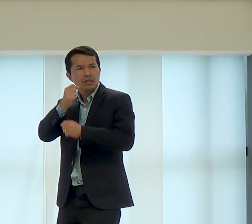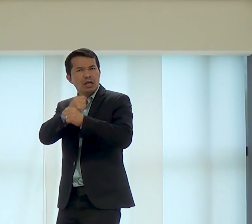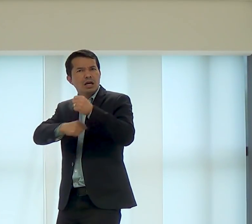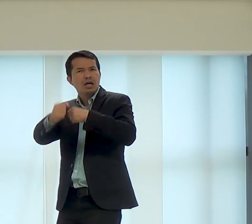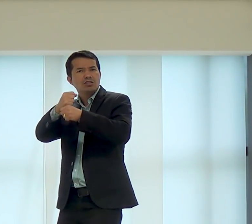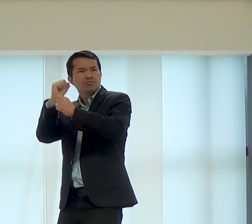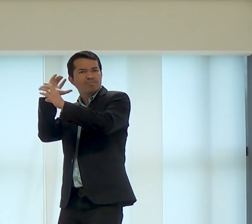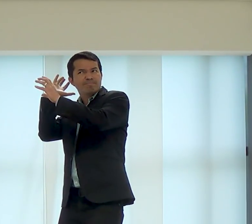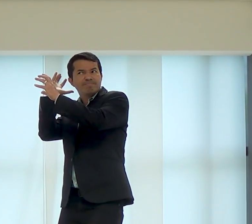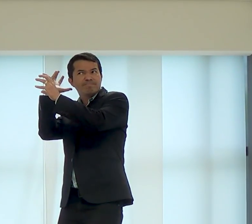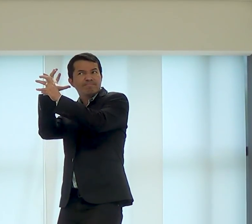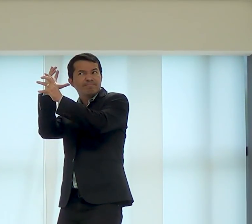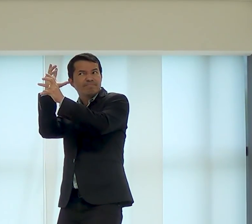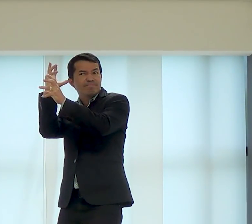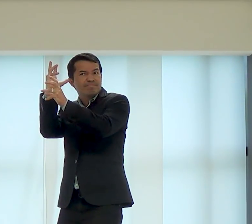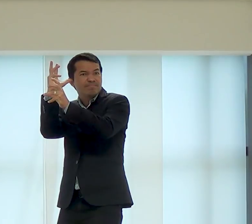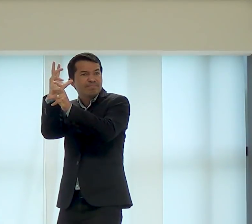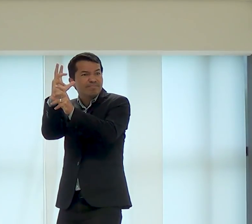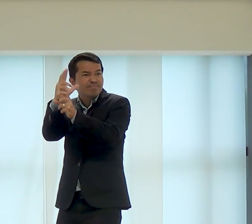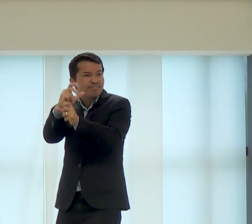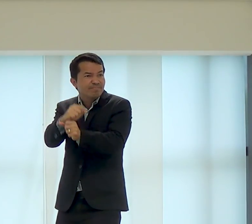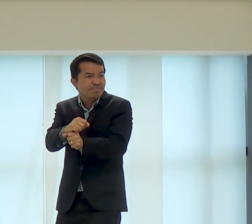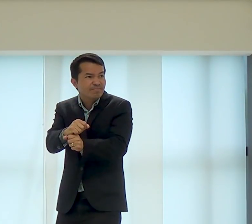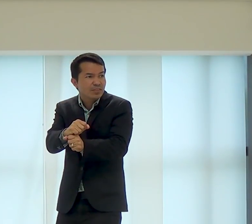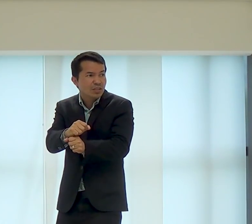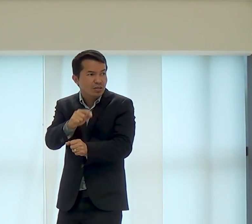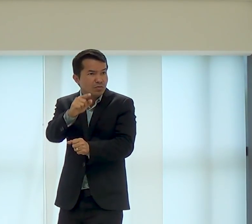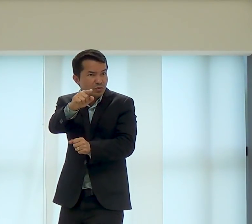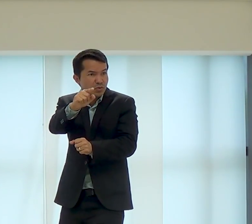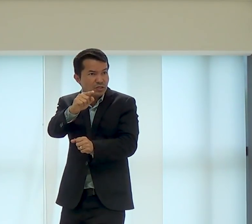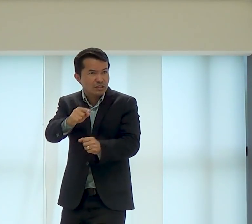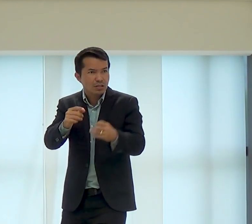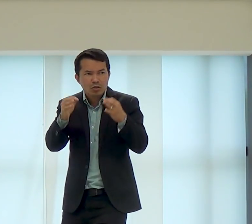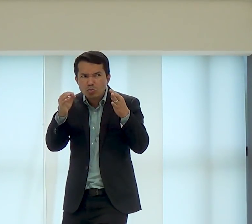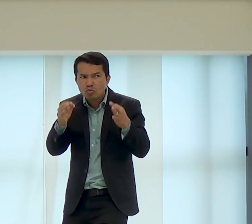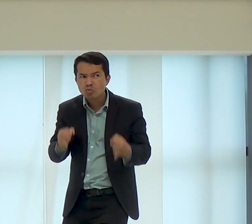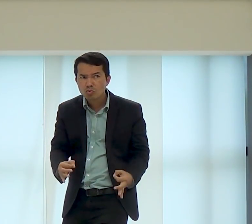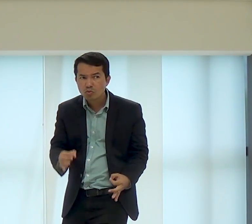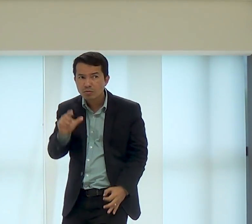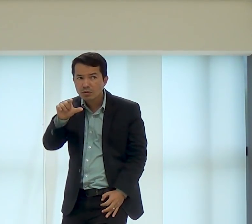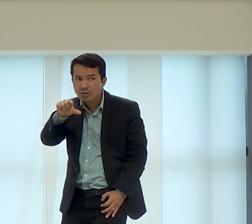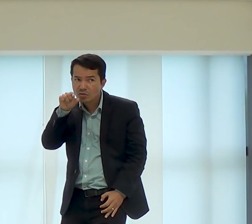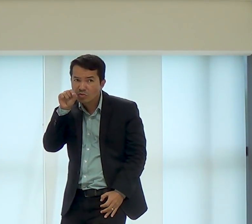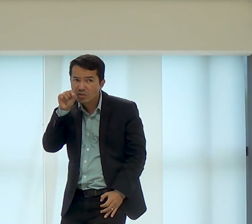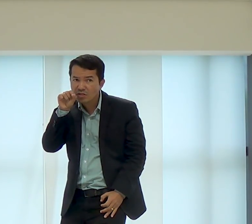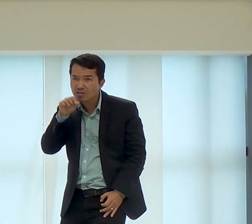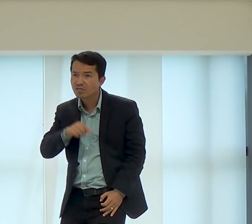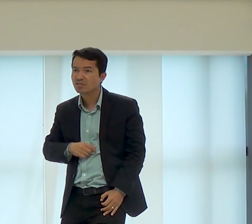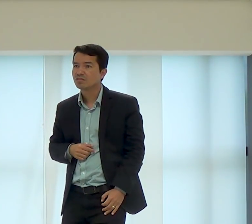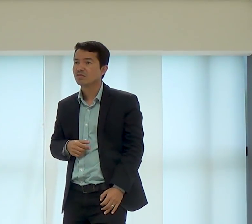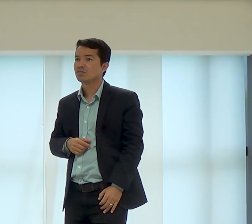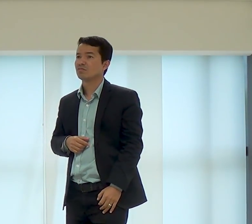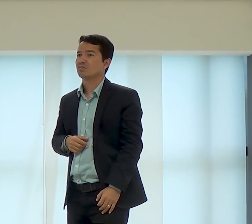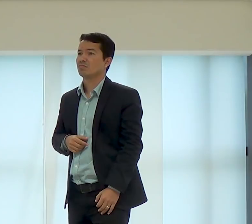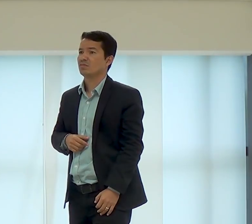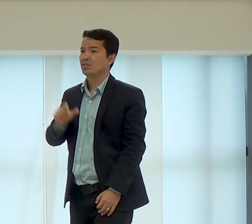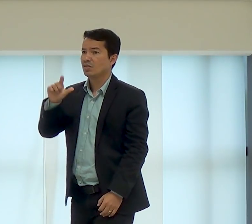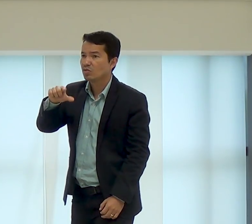mas você consegue fazer um feedback de como foi o seu ano? Se você viveu de forma